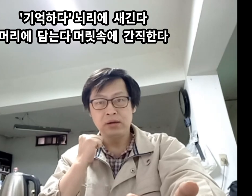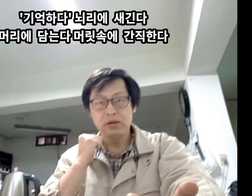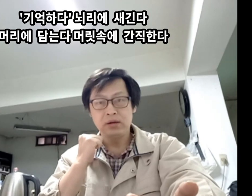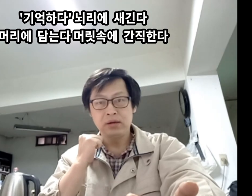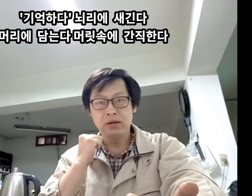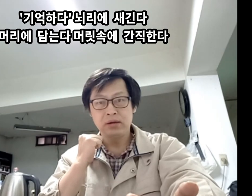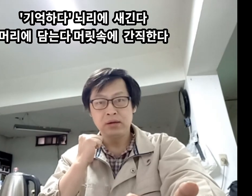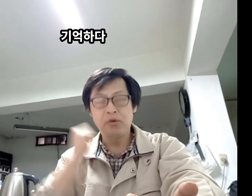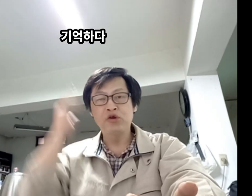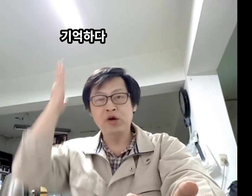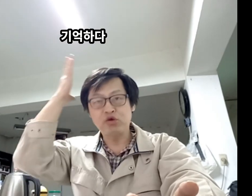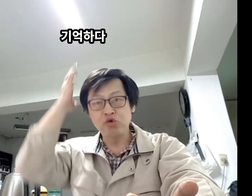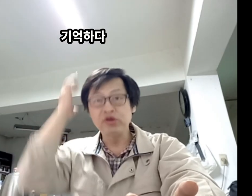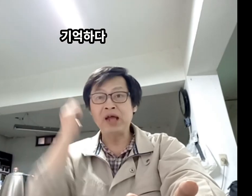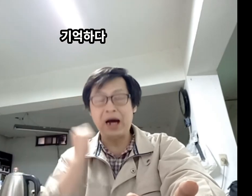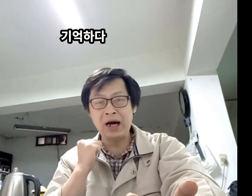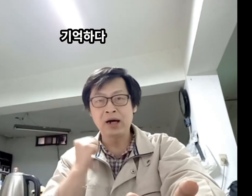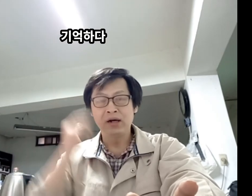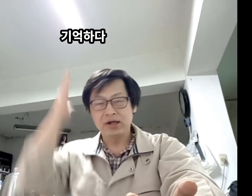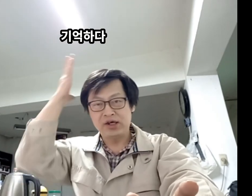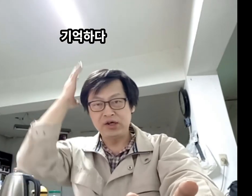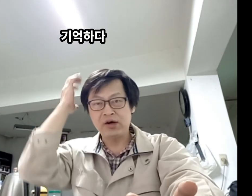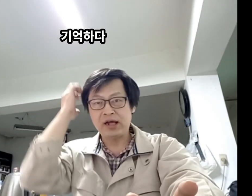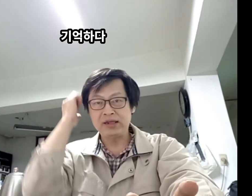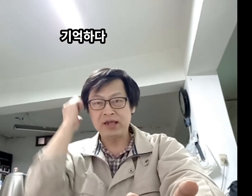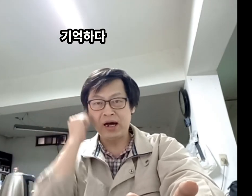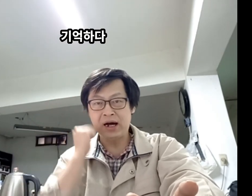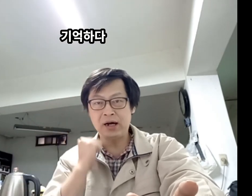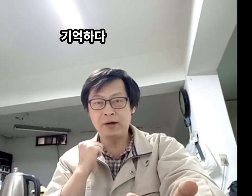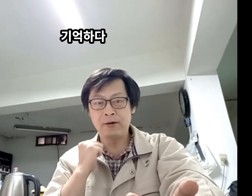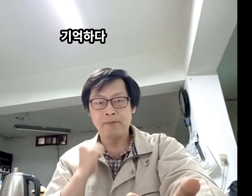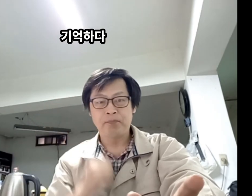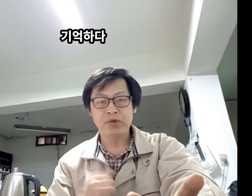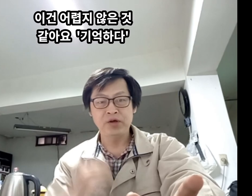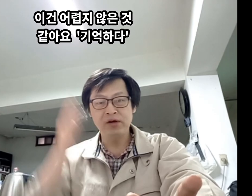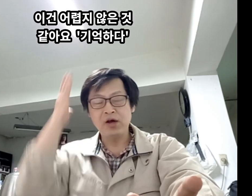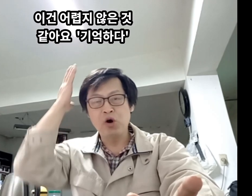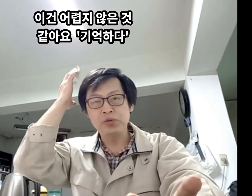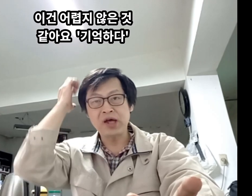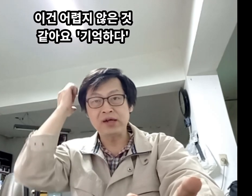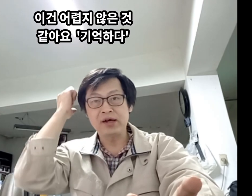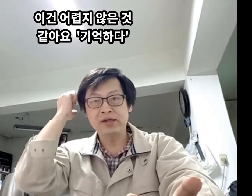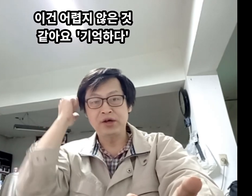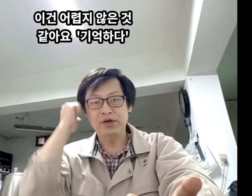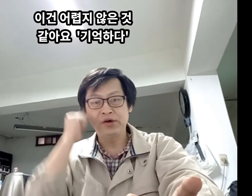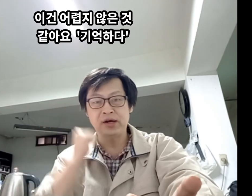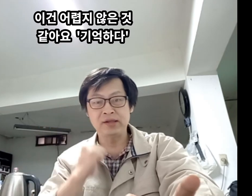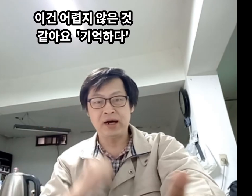머릿속에 돈다 기억한다 이건 이렇게 어렵진 않을 것 같아요 기억한다